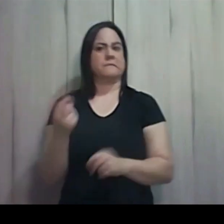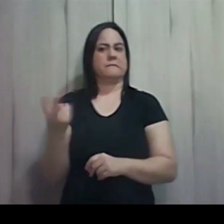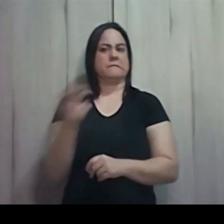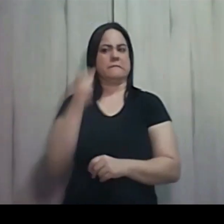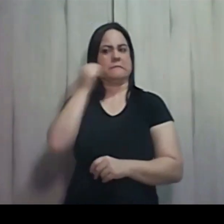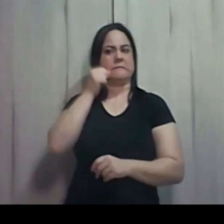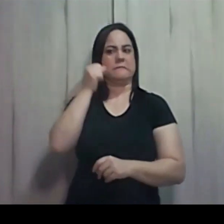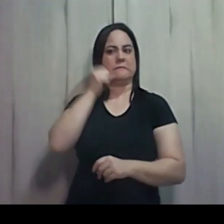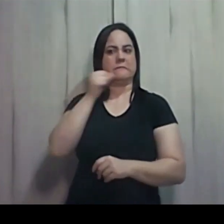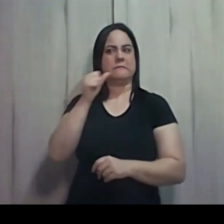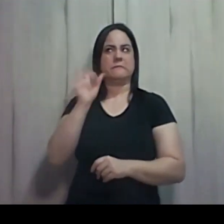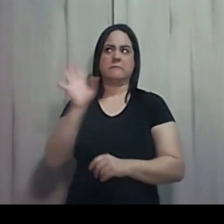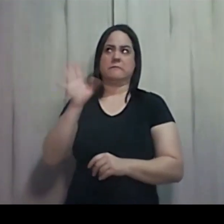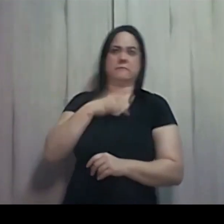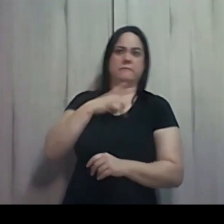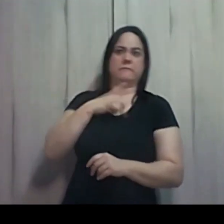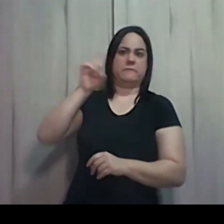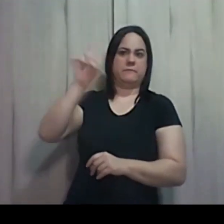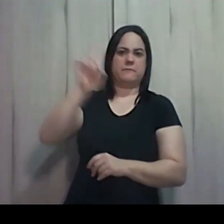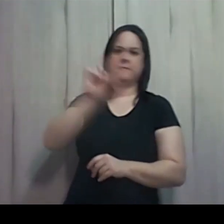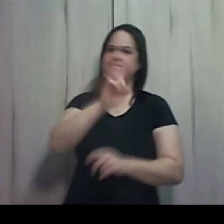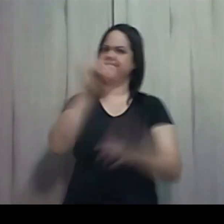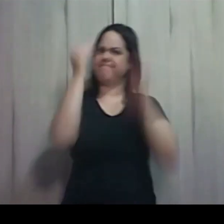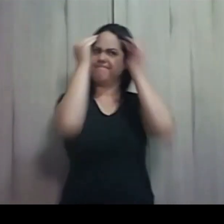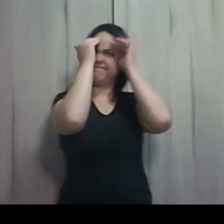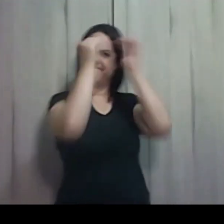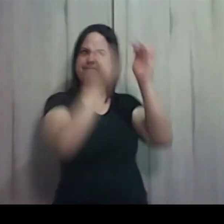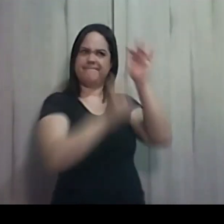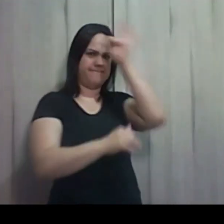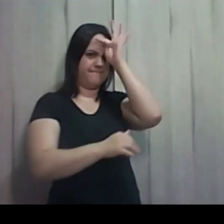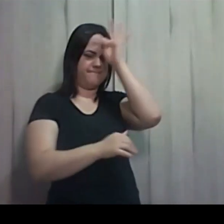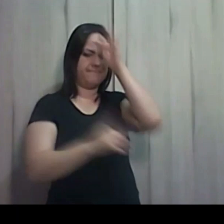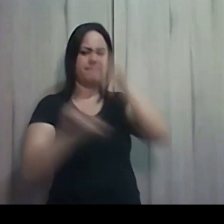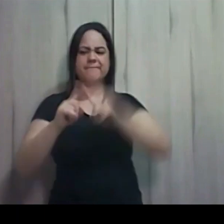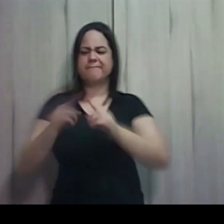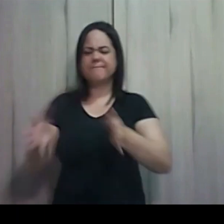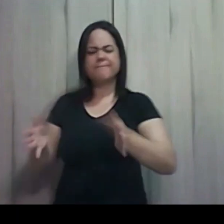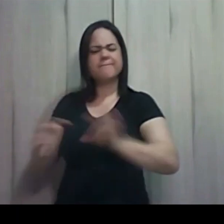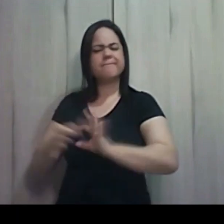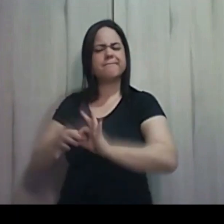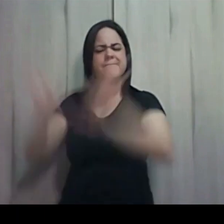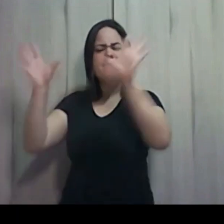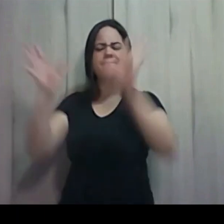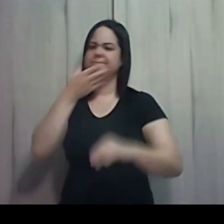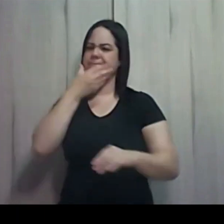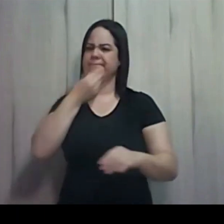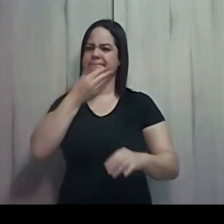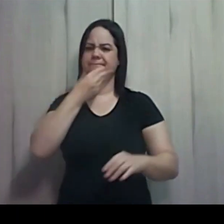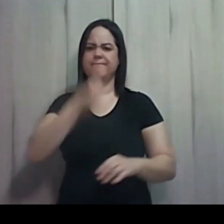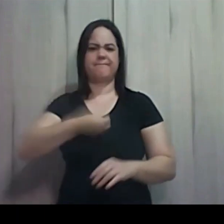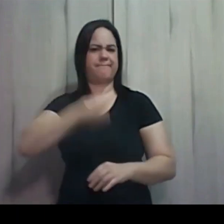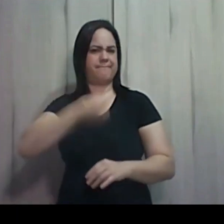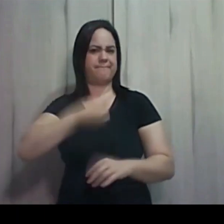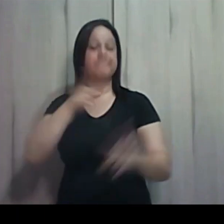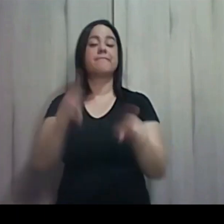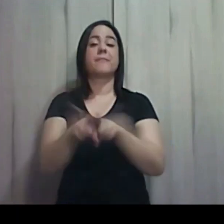fizeram como ordenou o faraó. Antes deixaram os meninos viver. E o faraó as chamou e